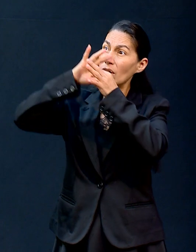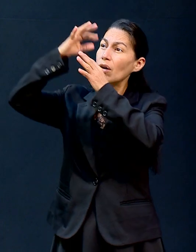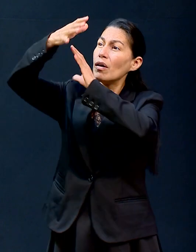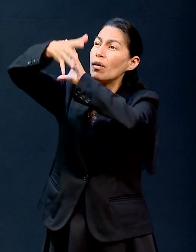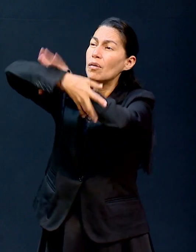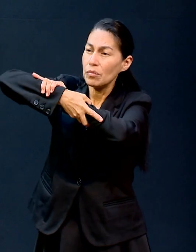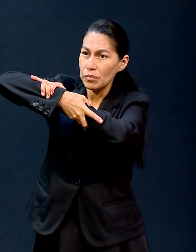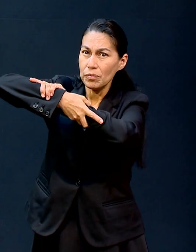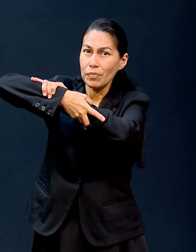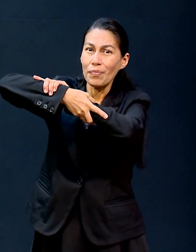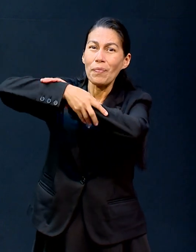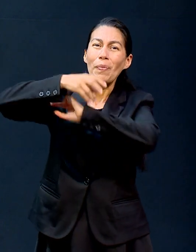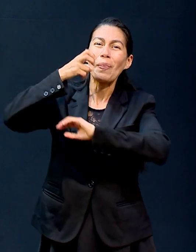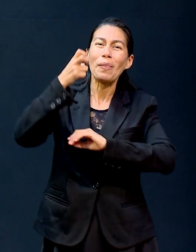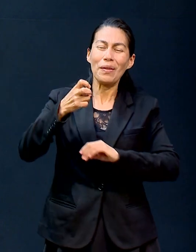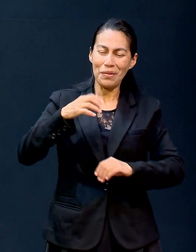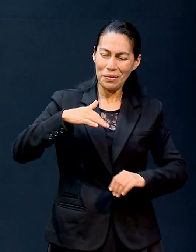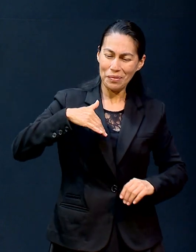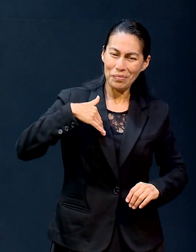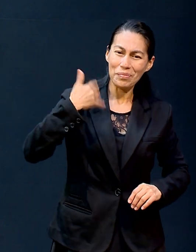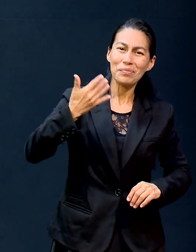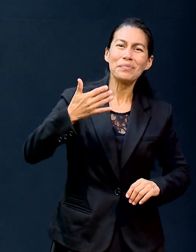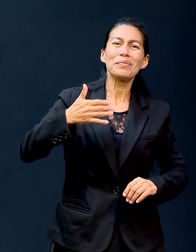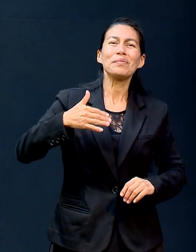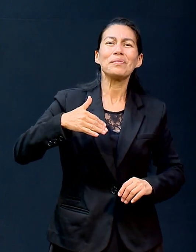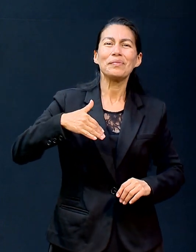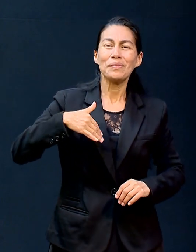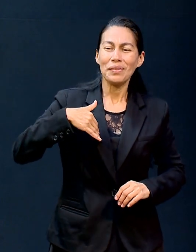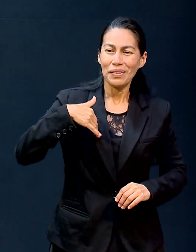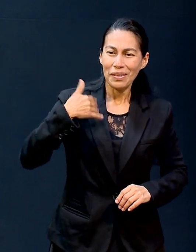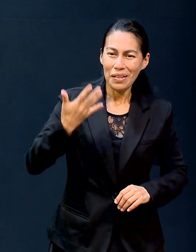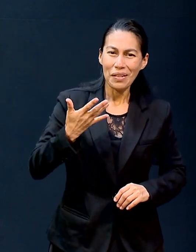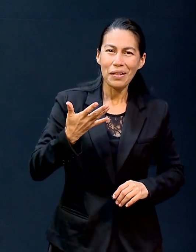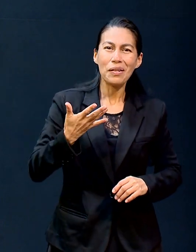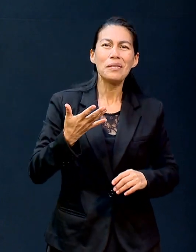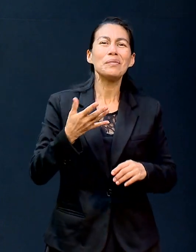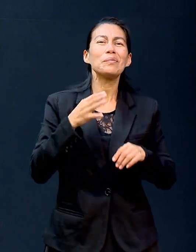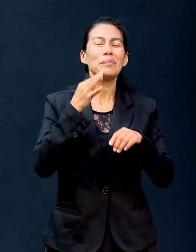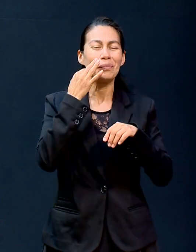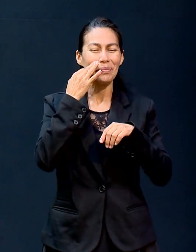si esperas en Jehová